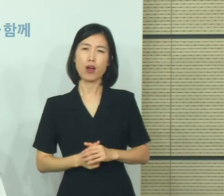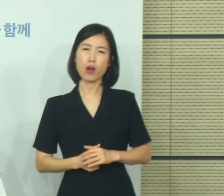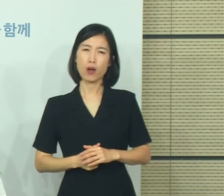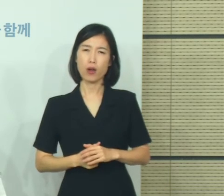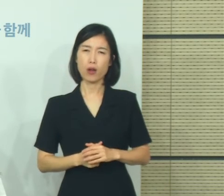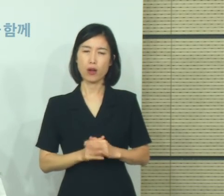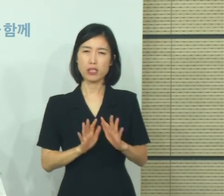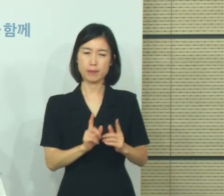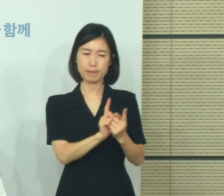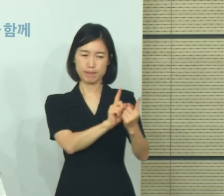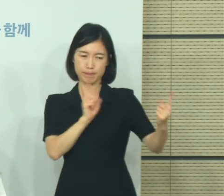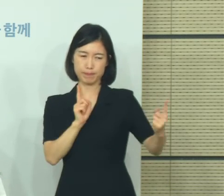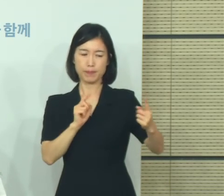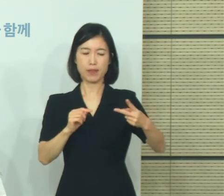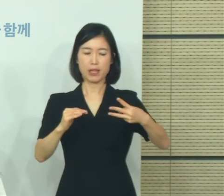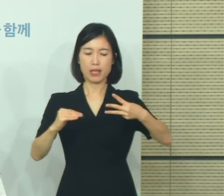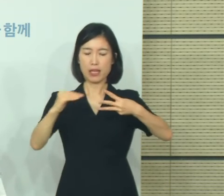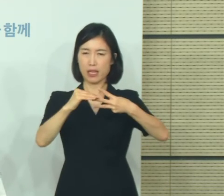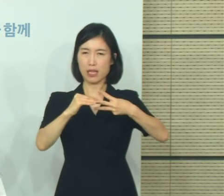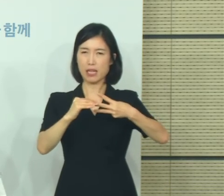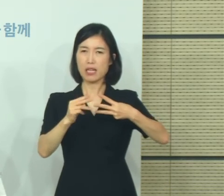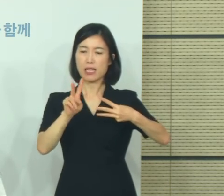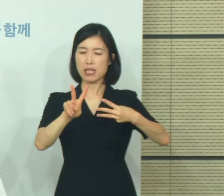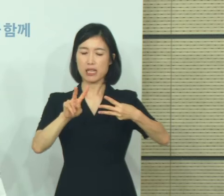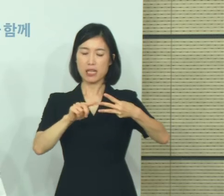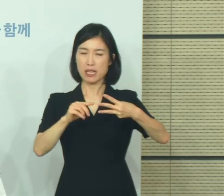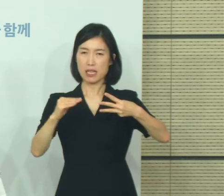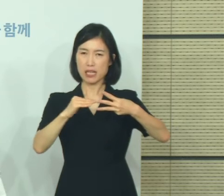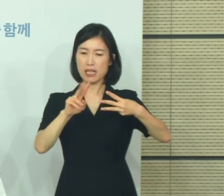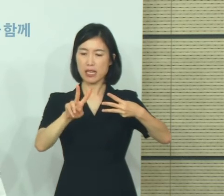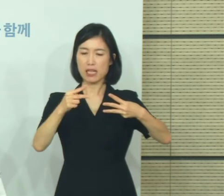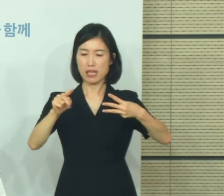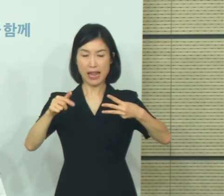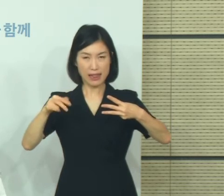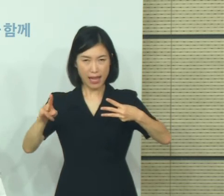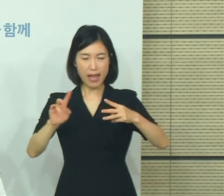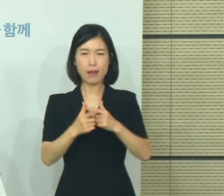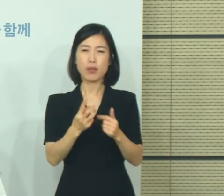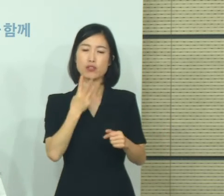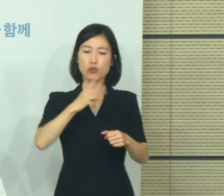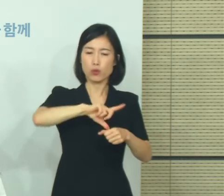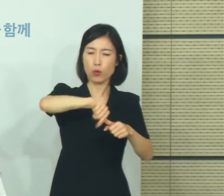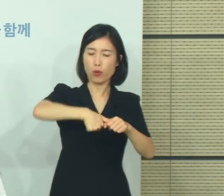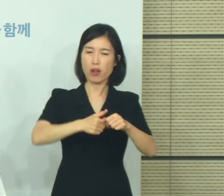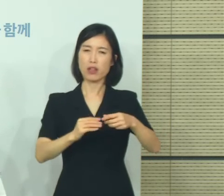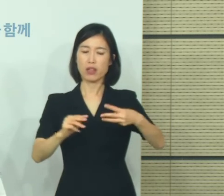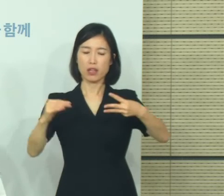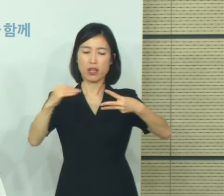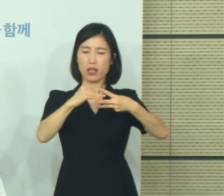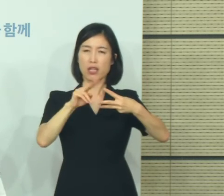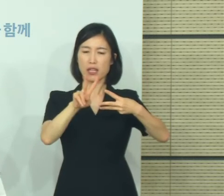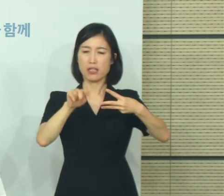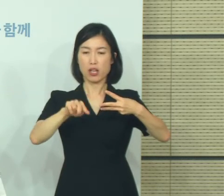2단계 또는 수도권에 강화된 사회적 그리두기 2단계 조치에 따라서 확진자 수는 감소 추세에 있다는